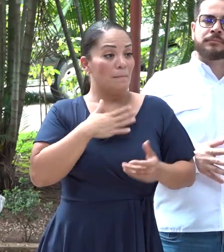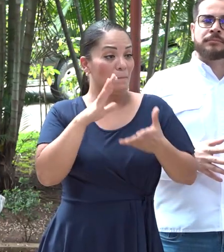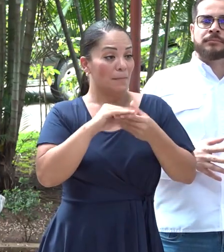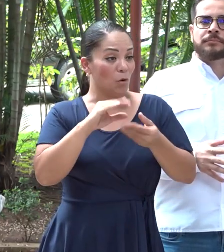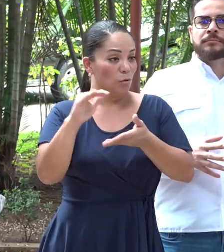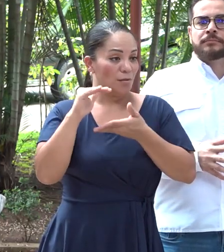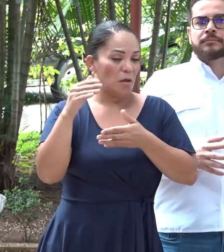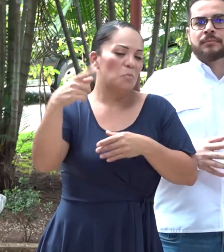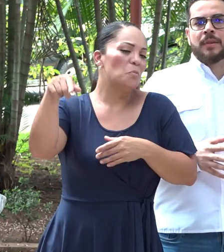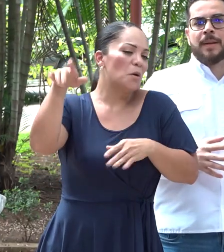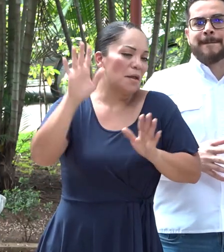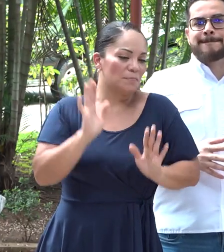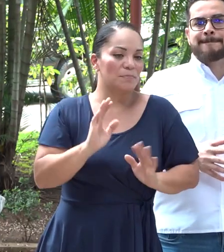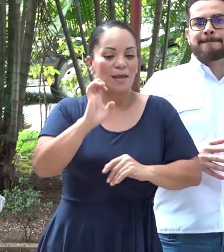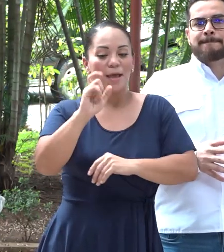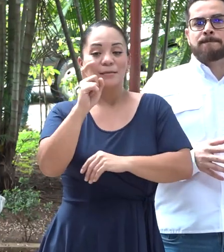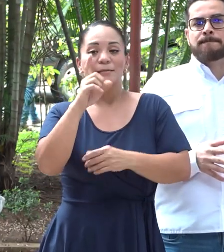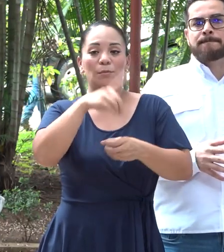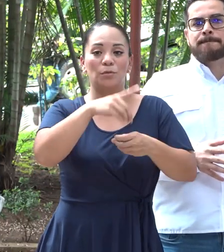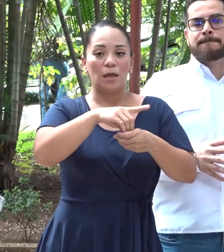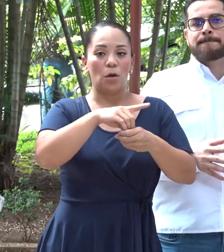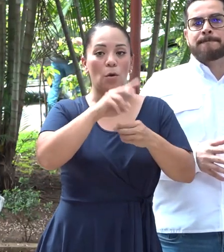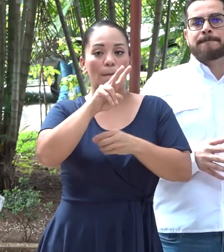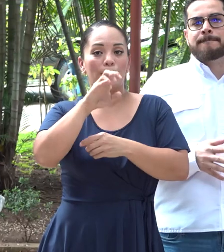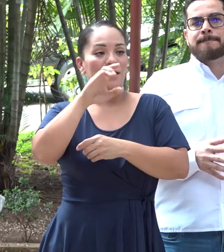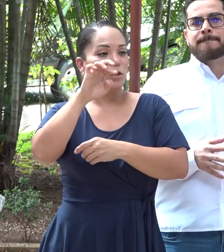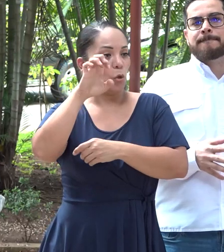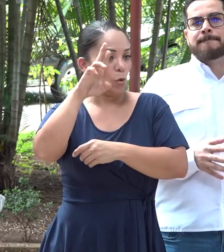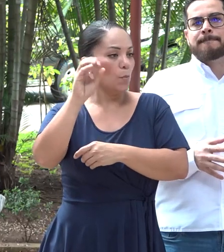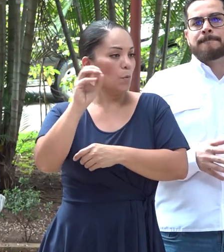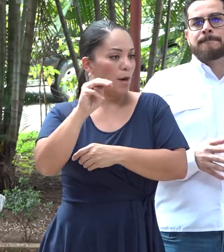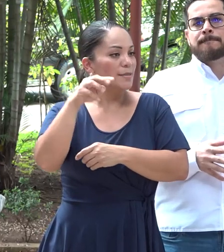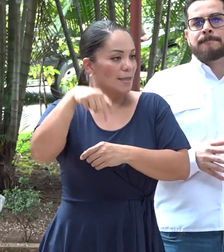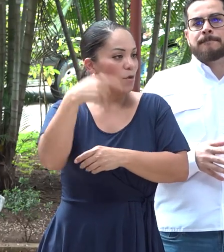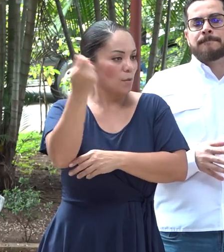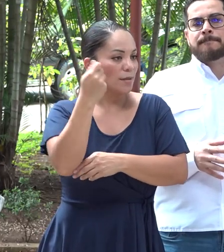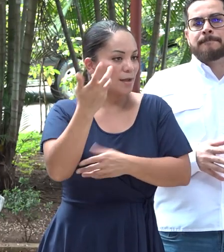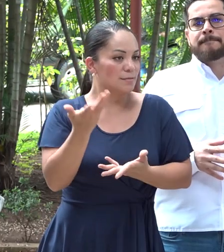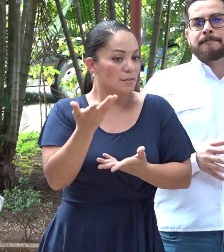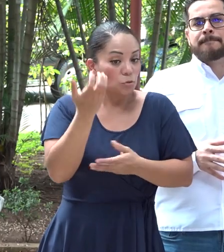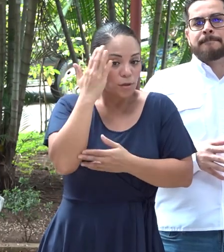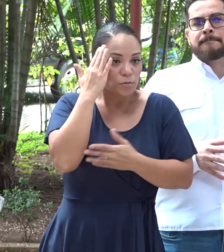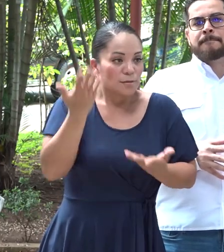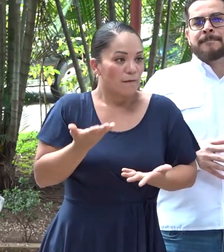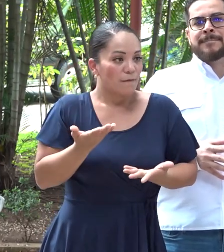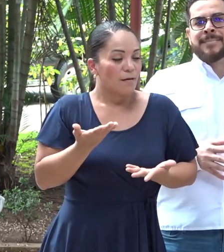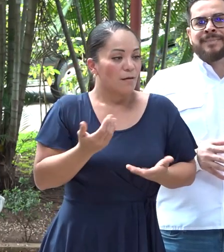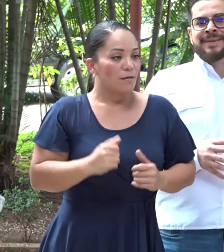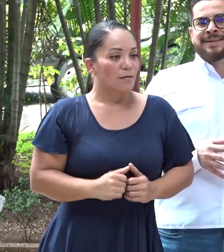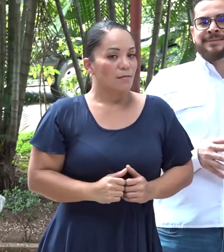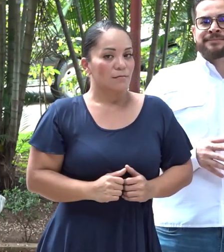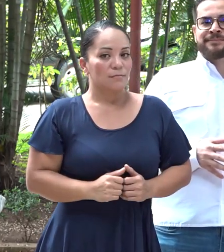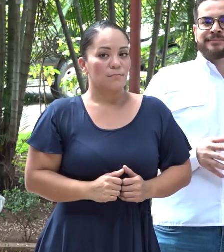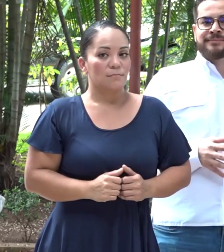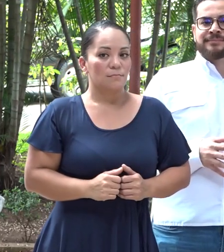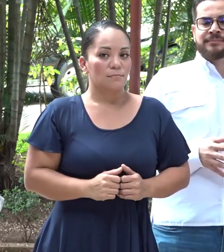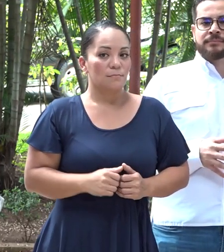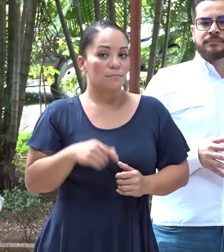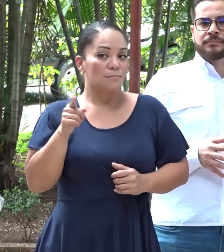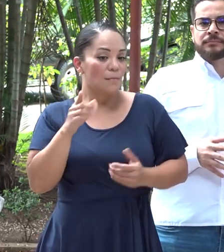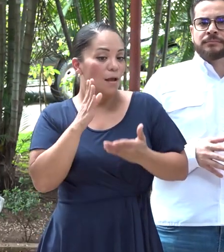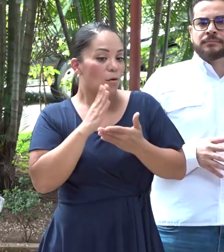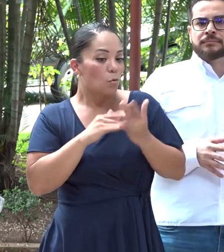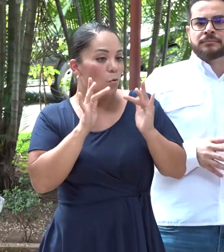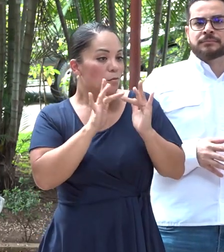que el exdiputado Víctor Morales Zapata anda en la zona de Guanacaste. Quiero saber si en algún contacto